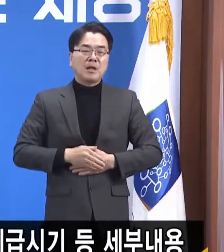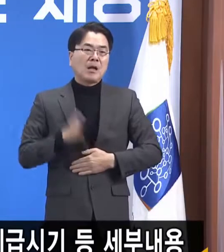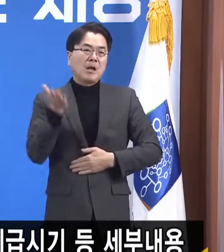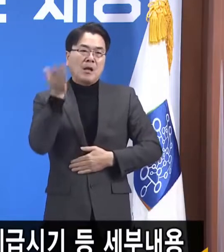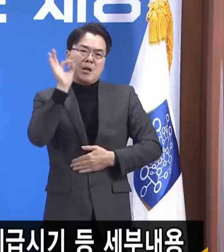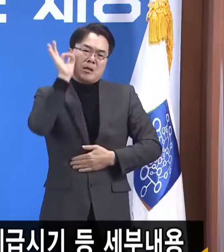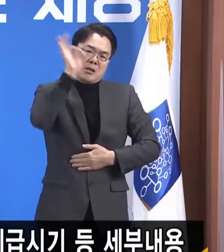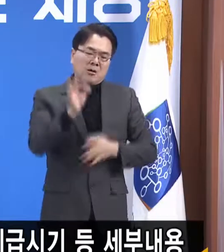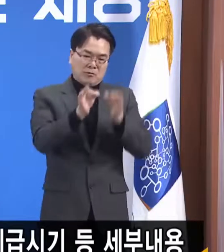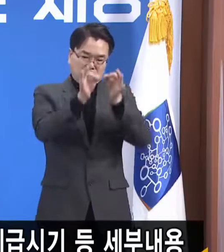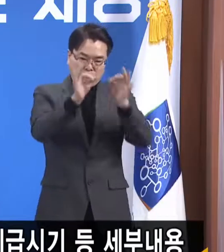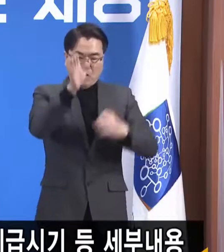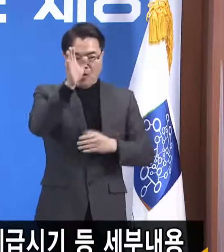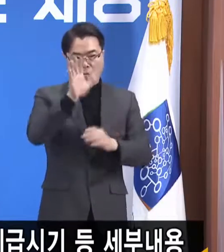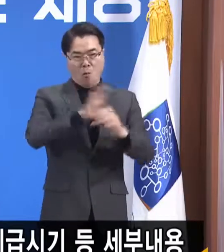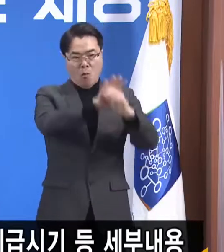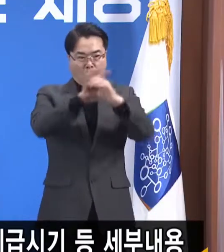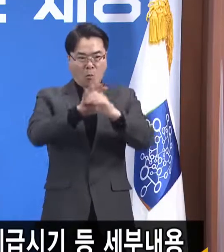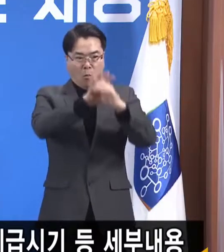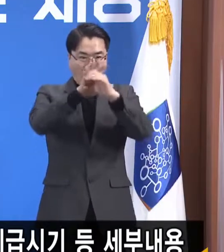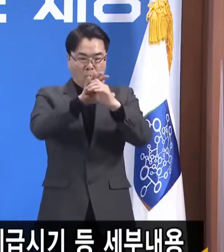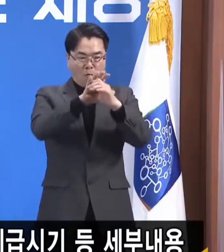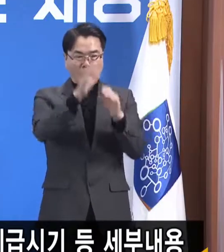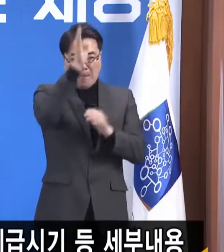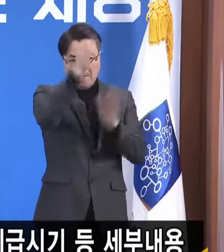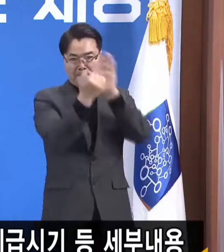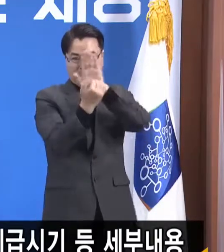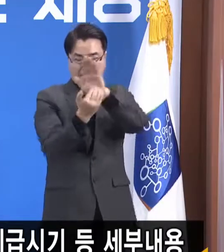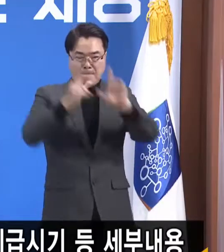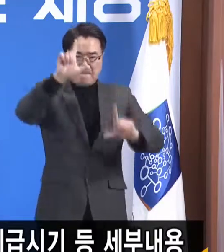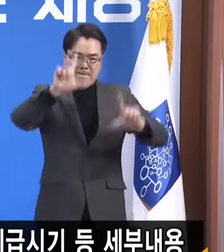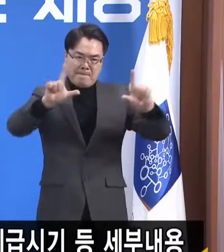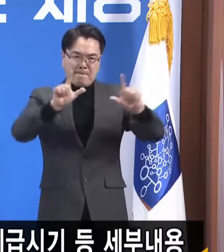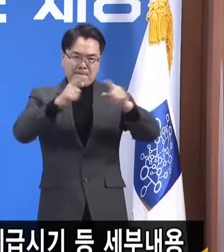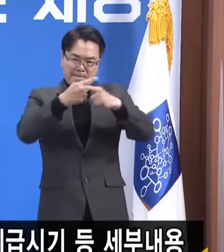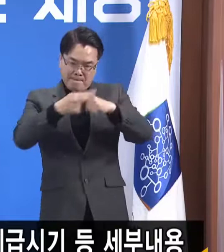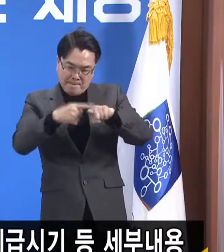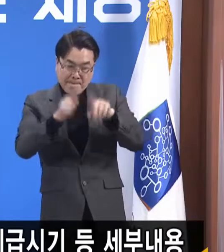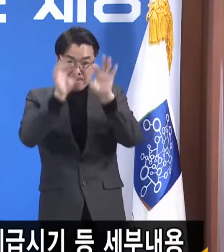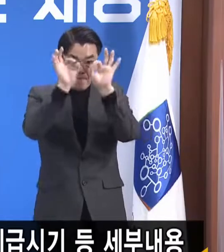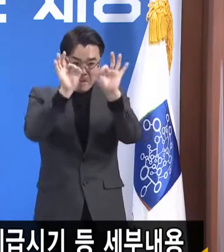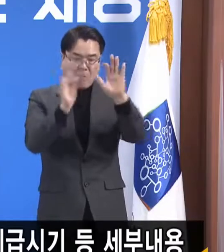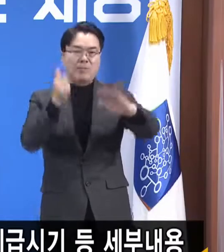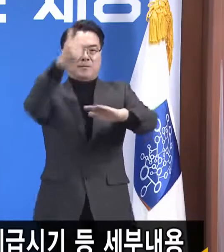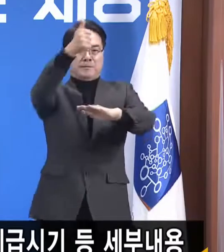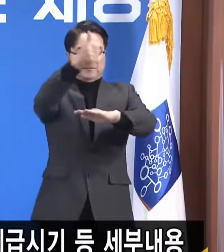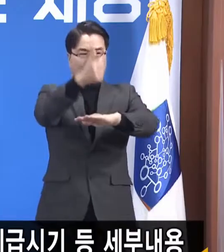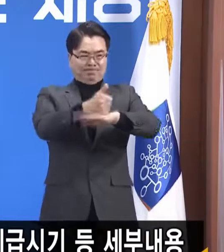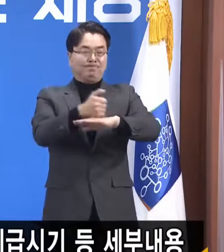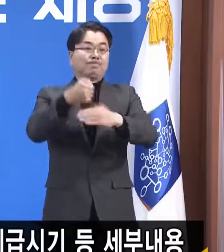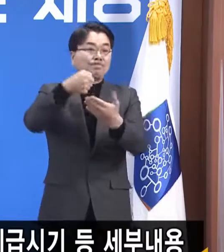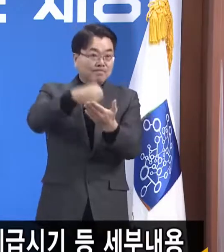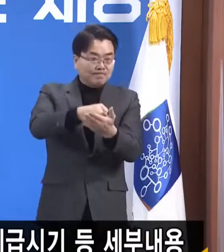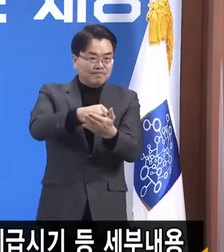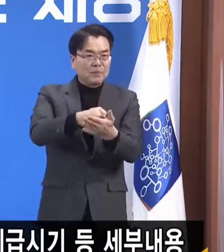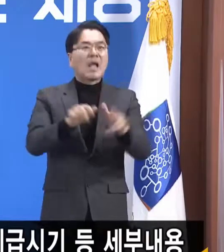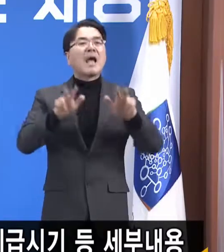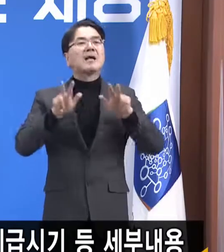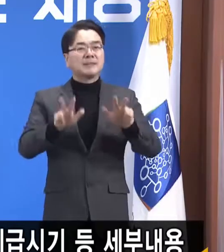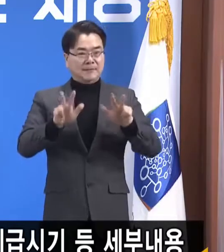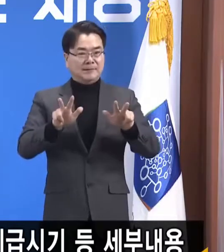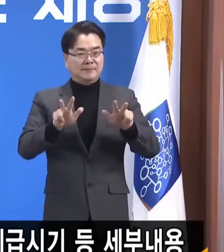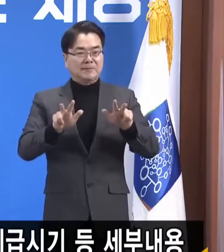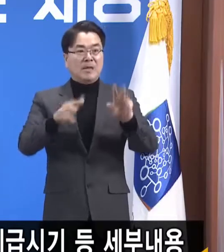코로나19 방역 상황을 면밀히 분석했습니다. 그 결과 결론적으로 지금이